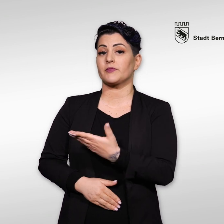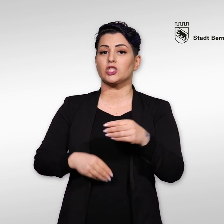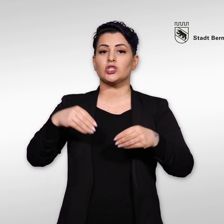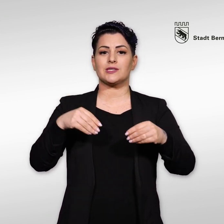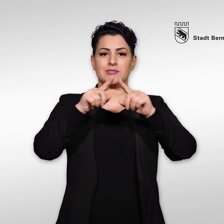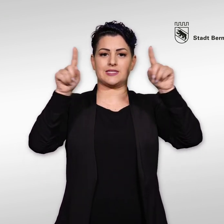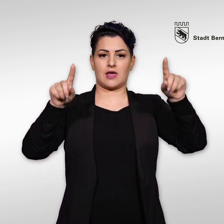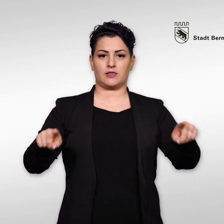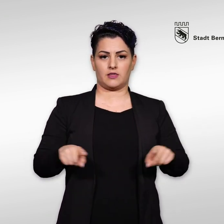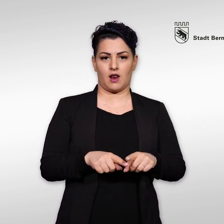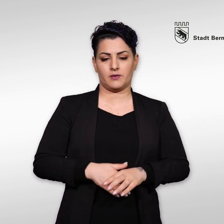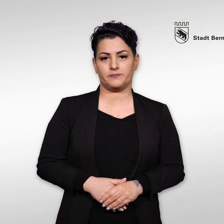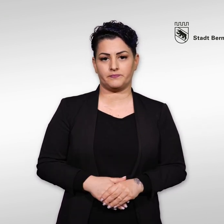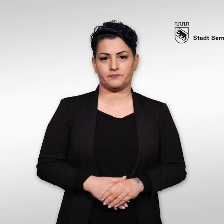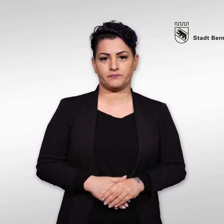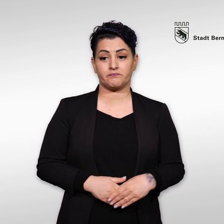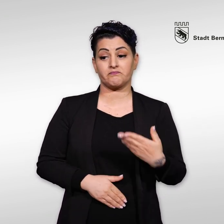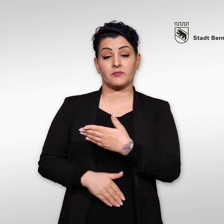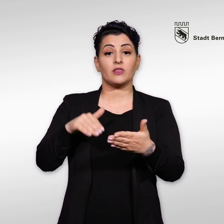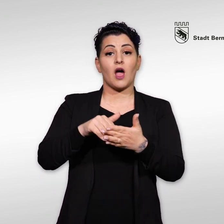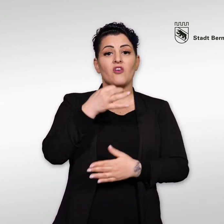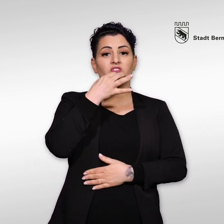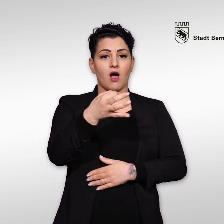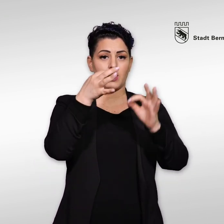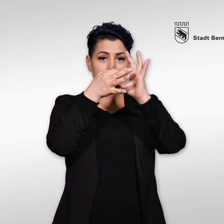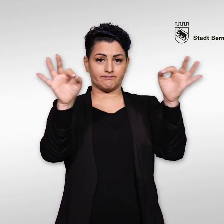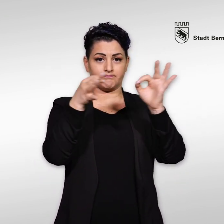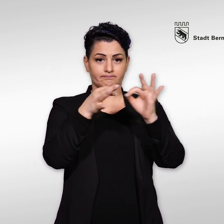Stimmzettel Auf dem Stimmzettel steht die Frage, über die Sie abstimmen dürfen.